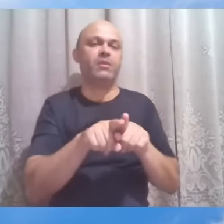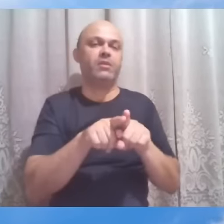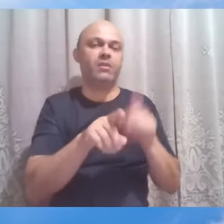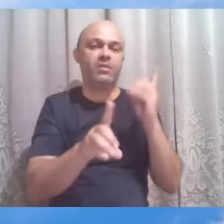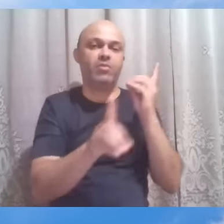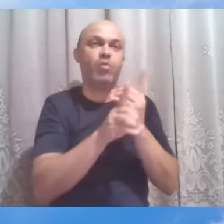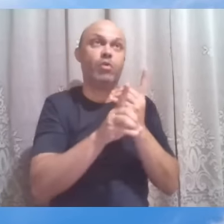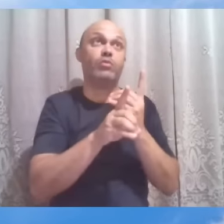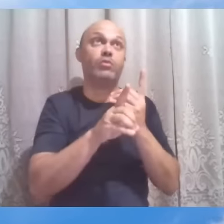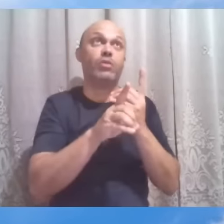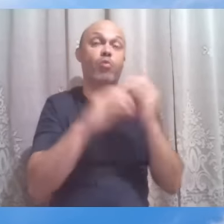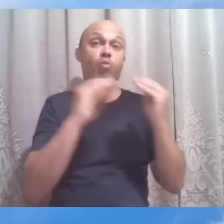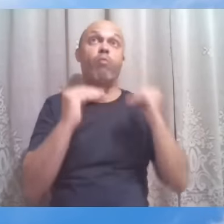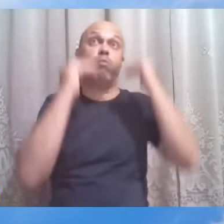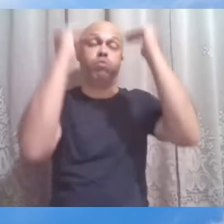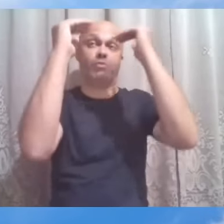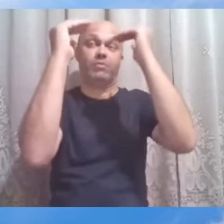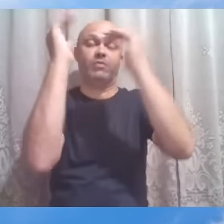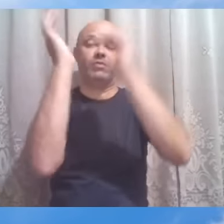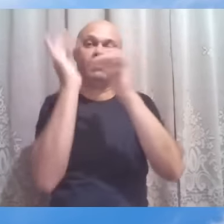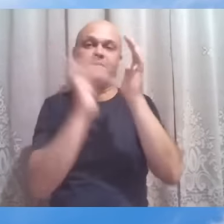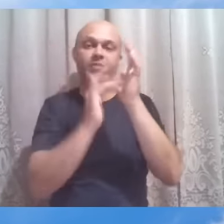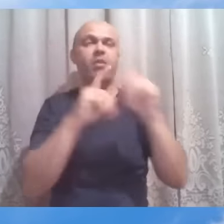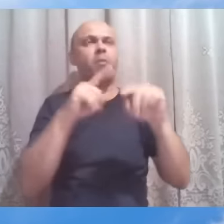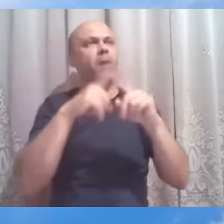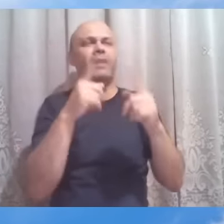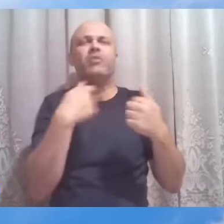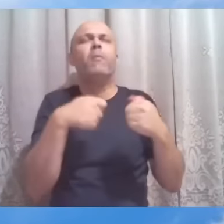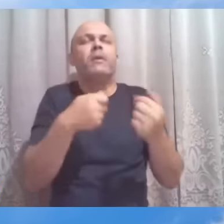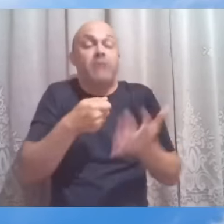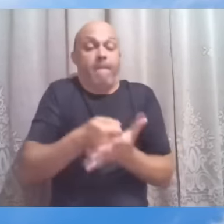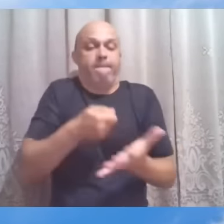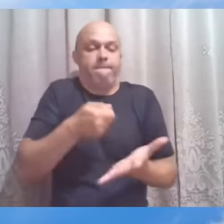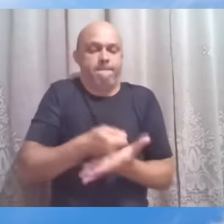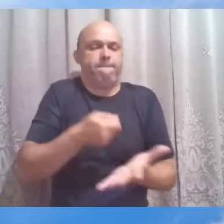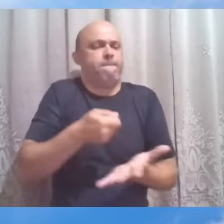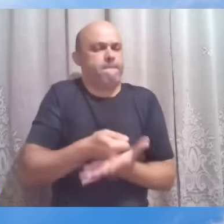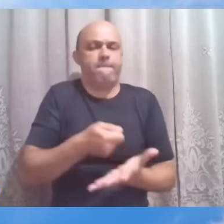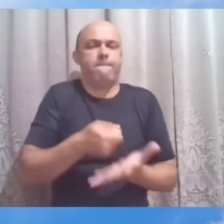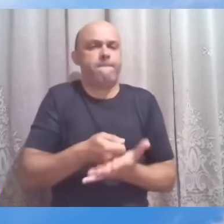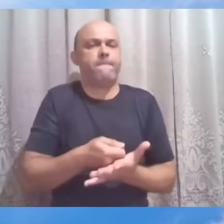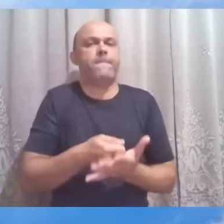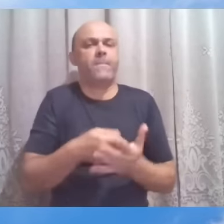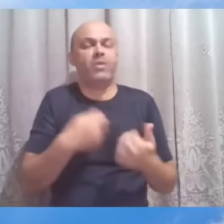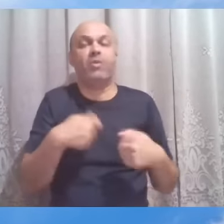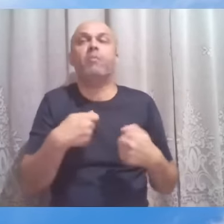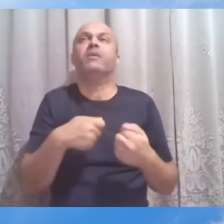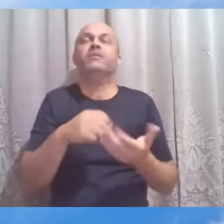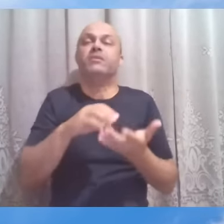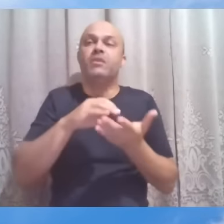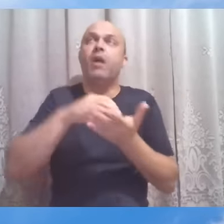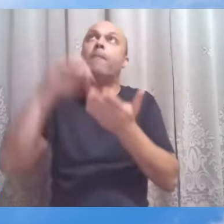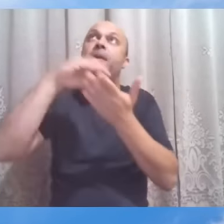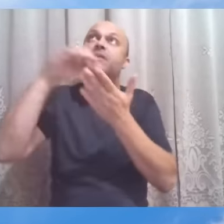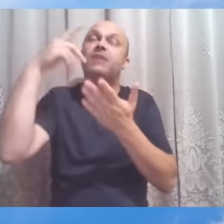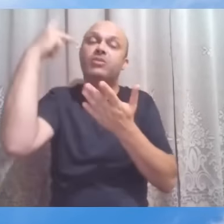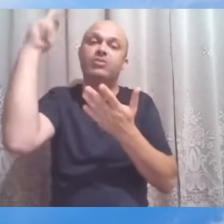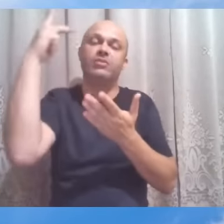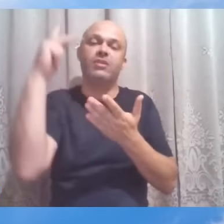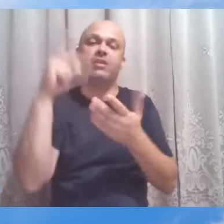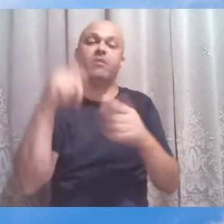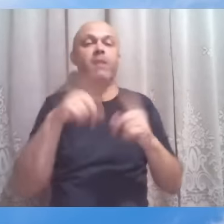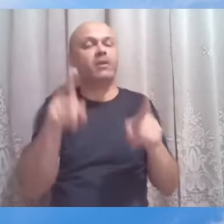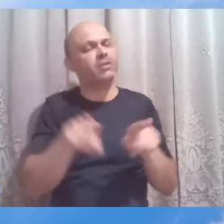do Cristo, mas sem forçá-los, sem impor a mensagem, mas também não